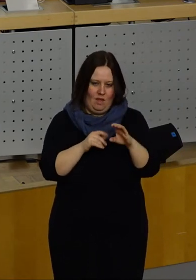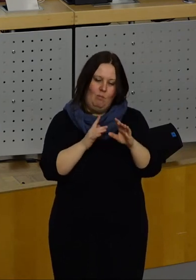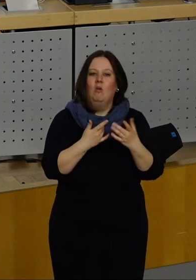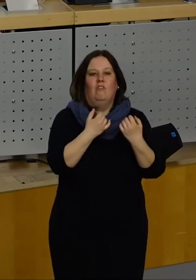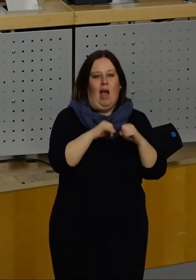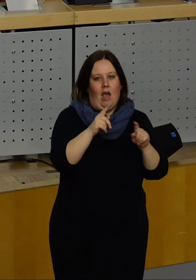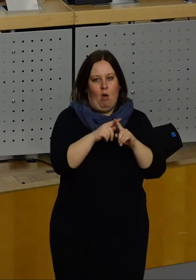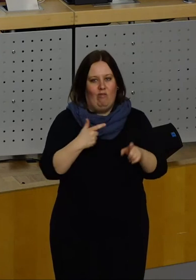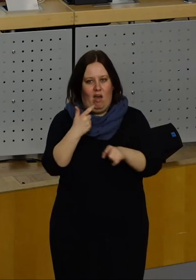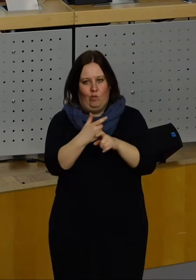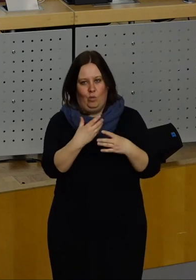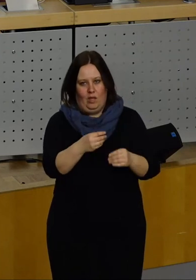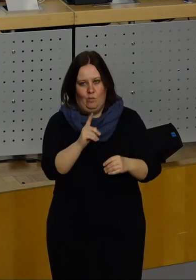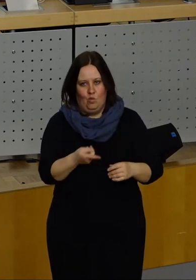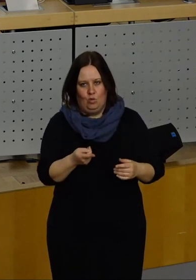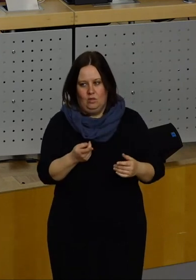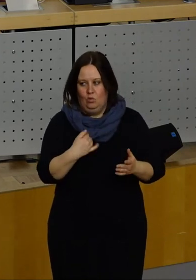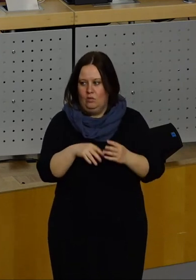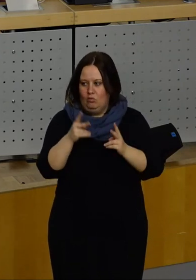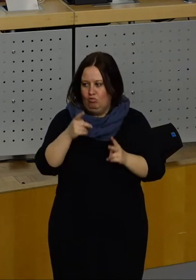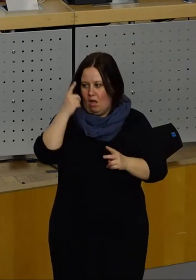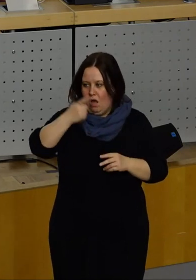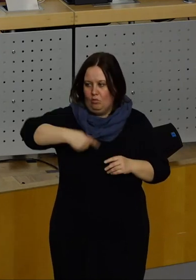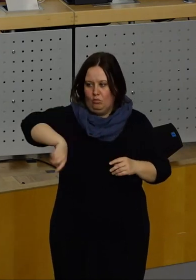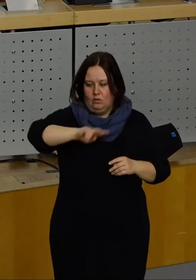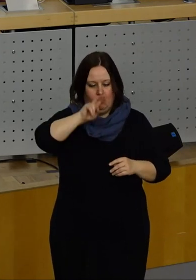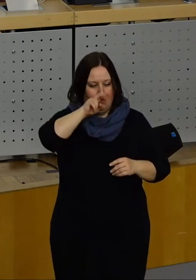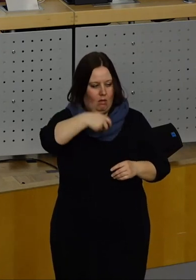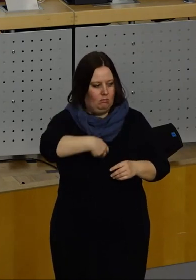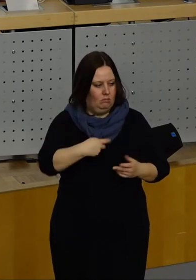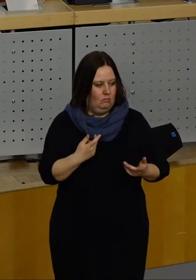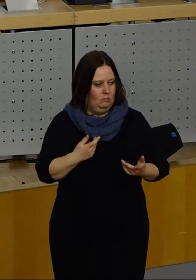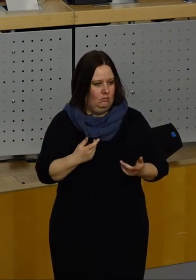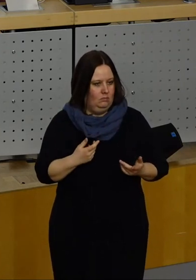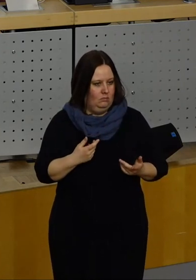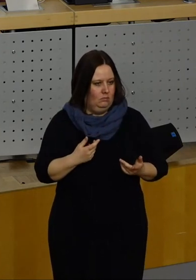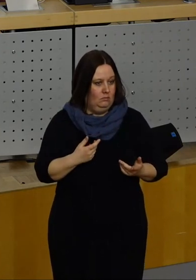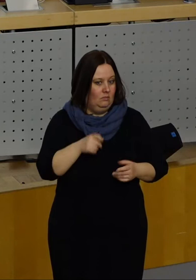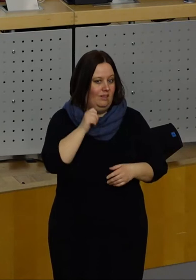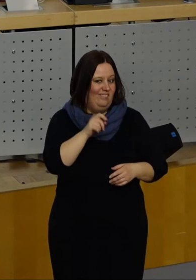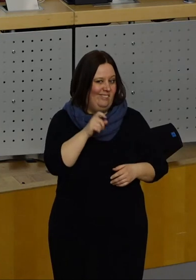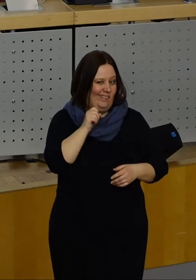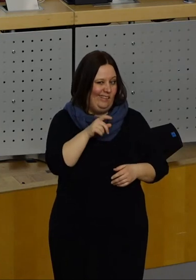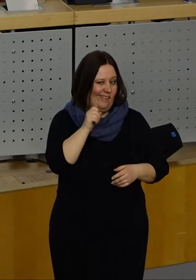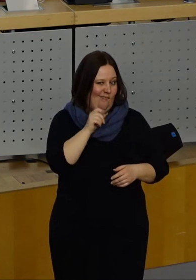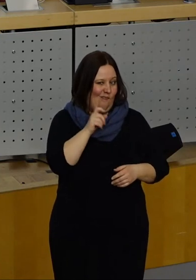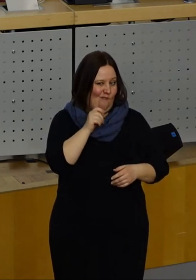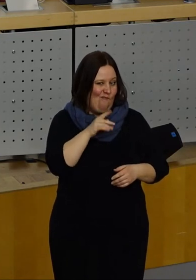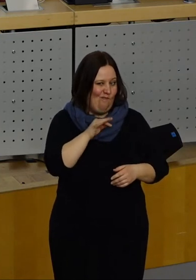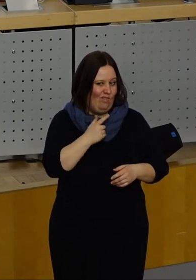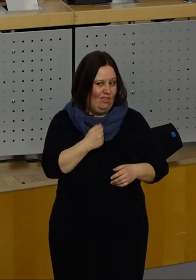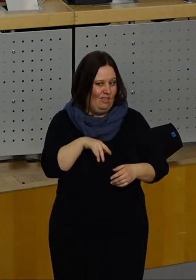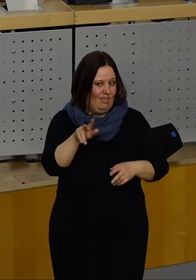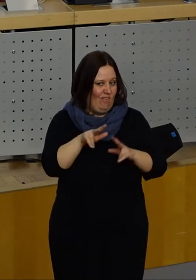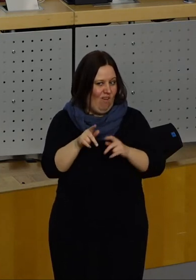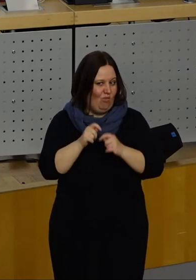meine Damen und Herren. Und dann den Stadtrat, wenn wir uns mal selber an die Nase fassen, wie oft beauftragen